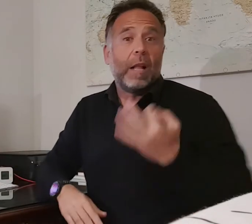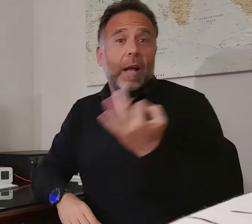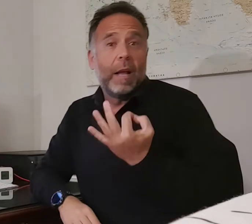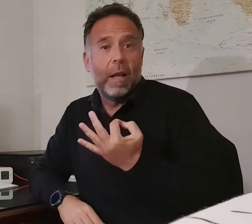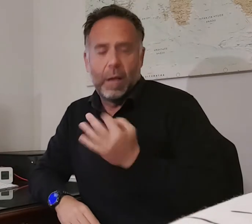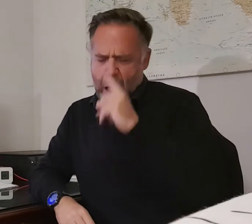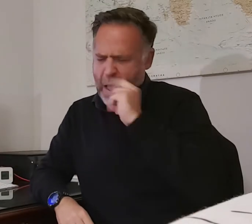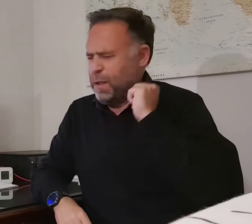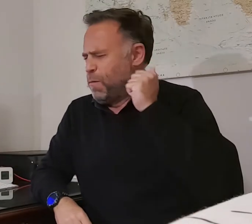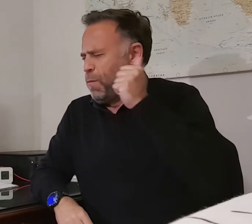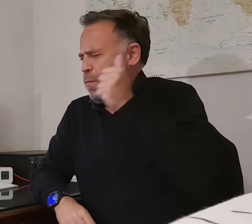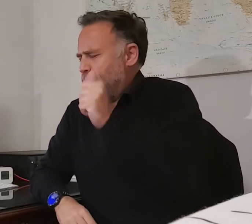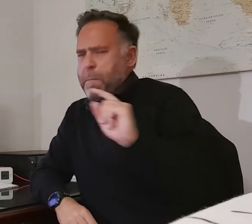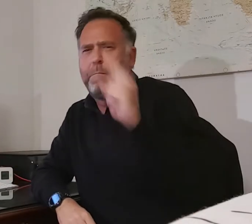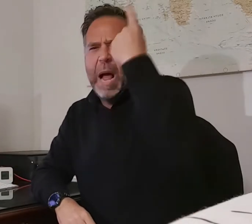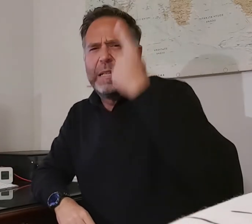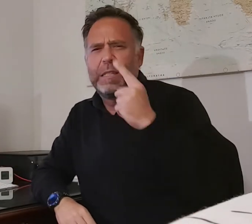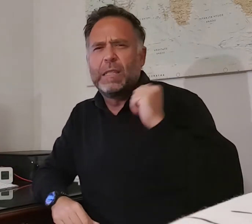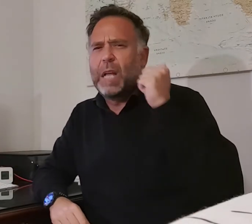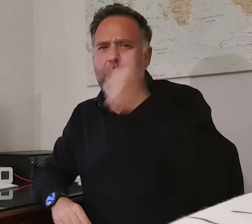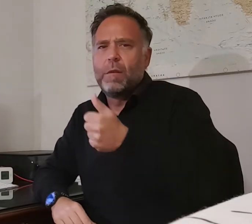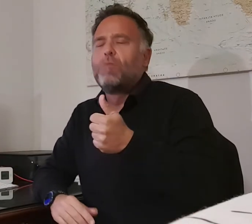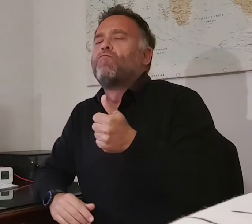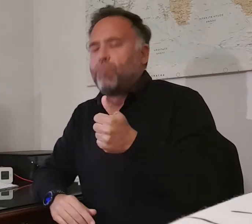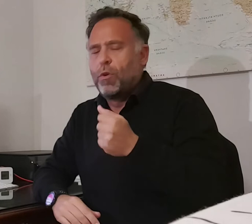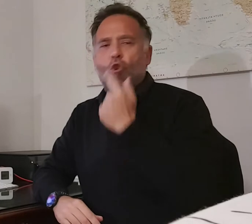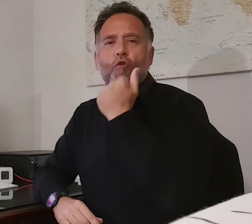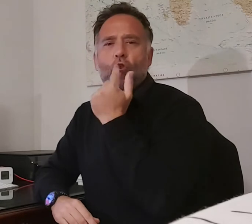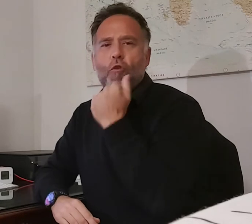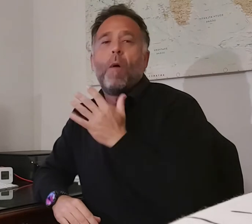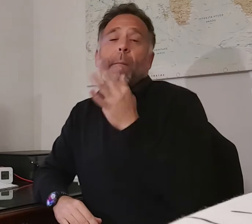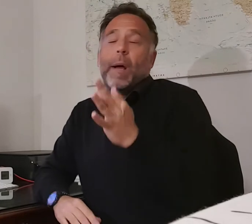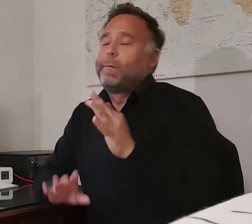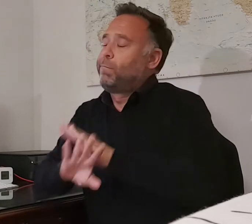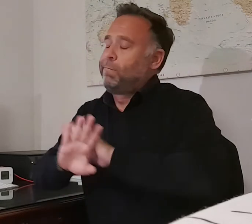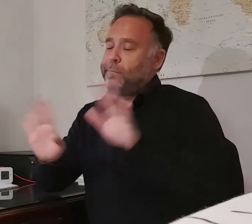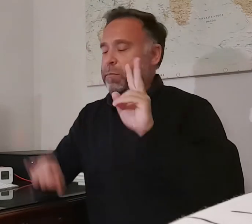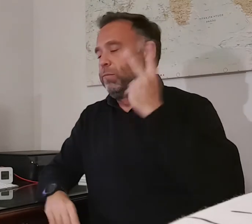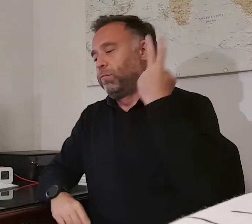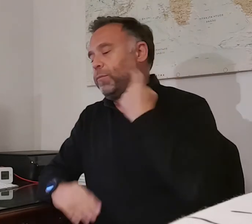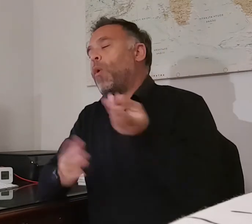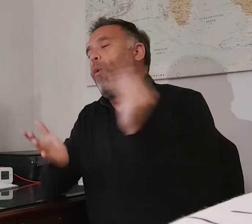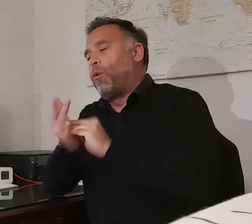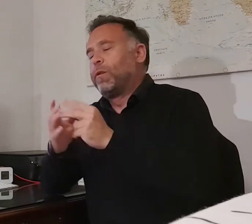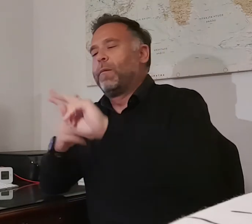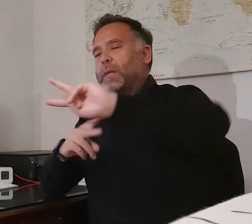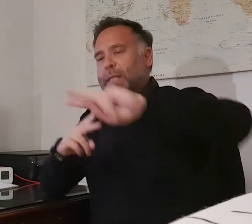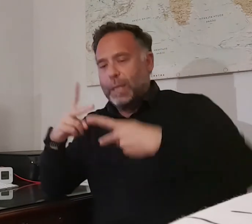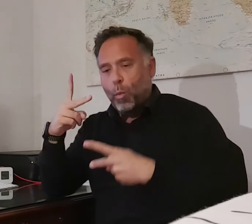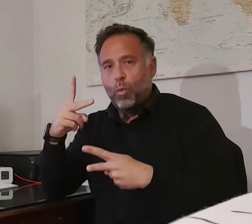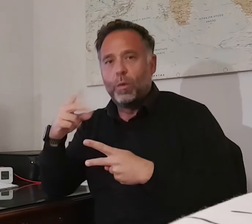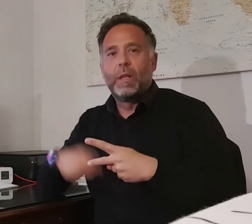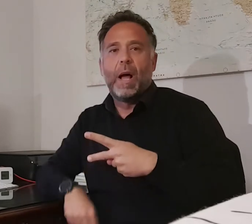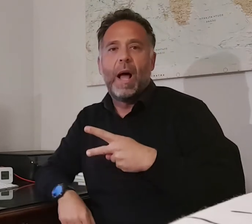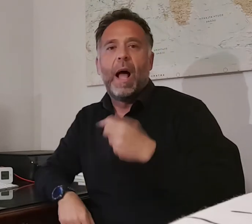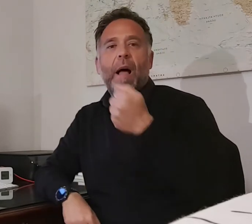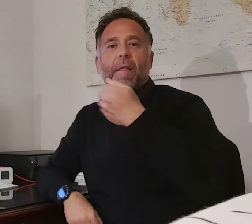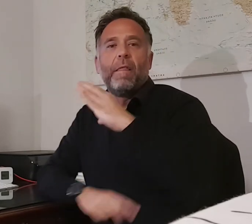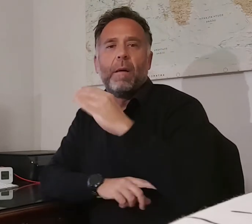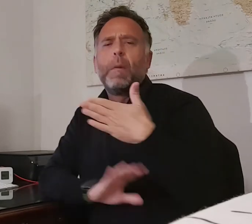años lució en las canchas. Colgó las botas con un nuevo y doloroso descenso, pero se quedó para siempre como el gran capitán que